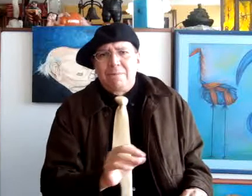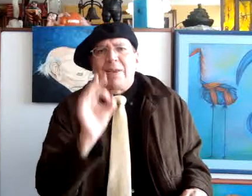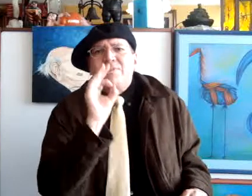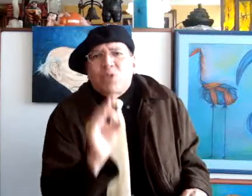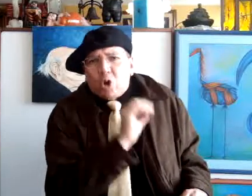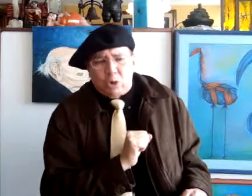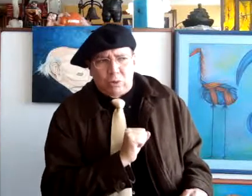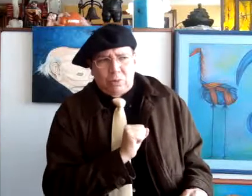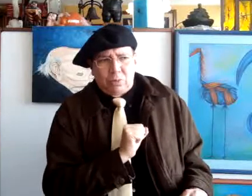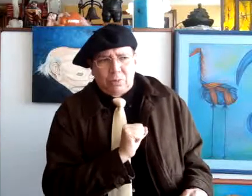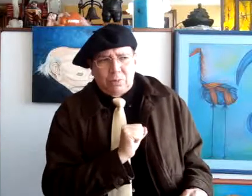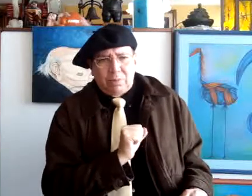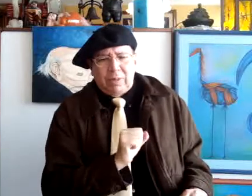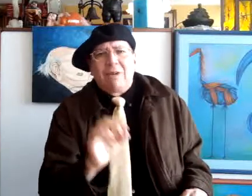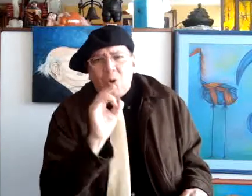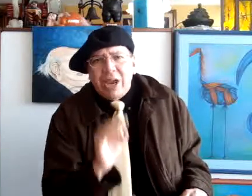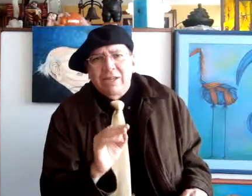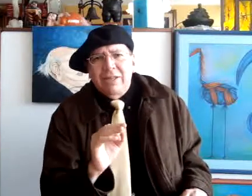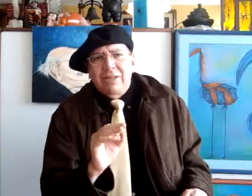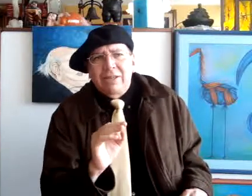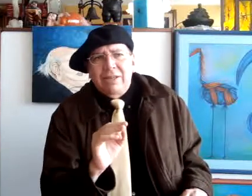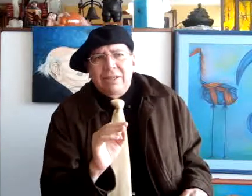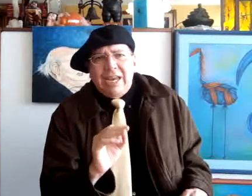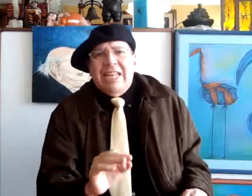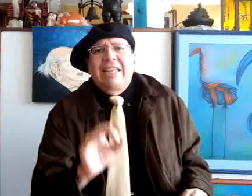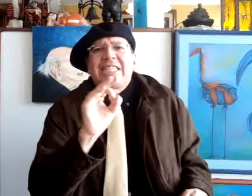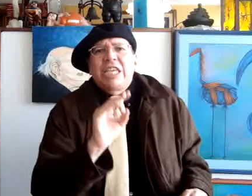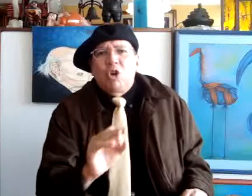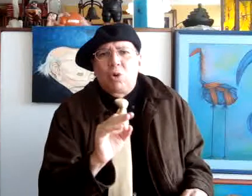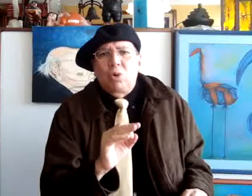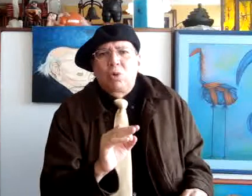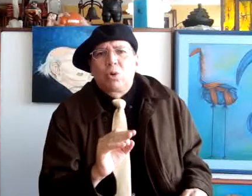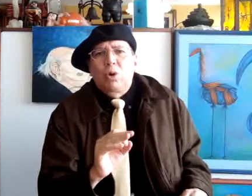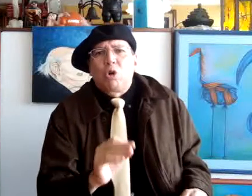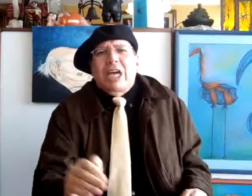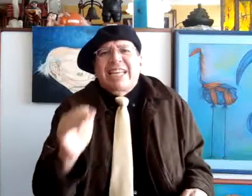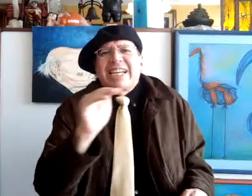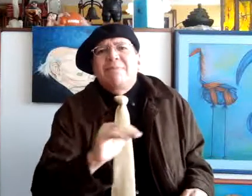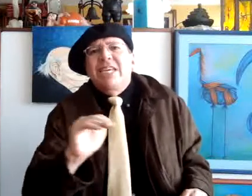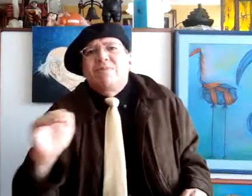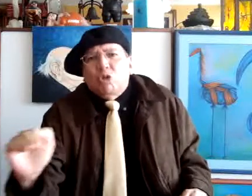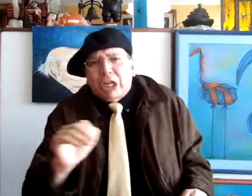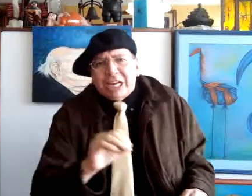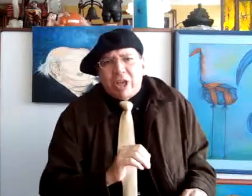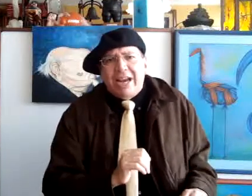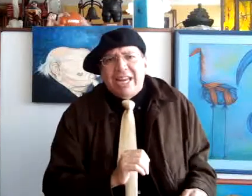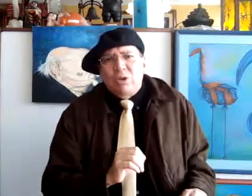pintor, que fue el que diseñó los aterramientos de Río de Janeiro,